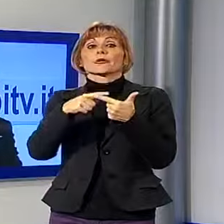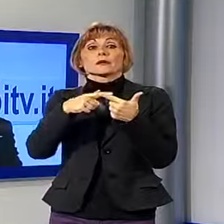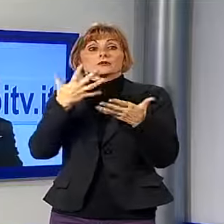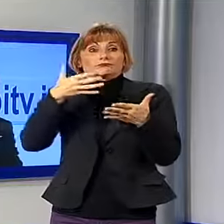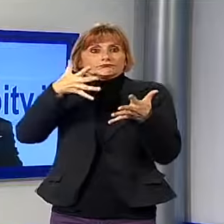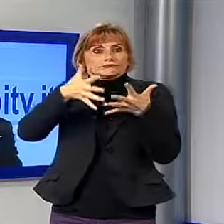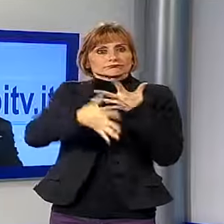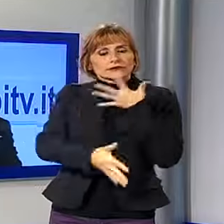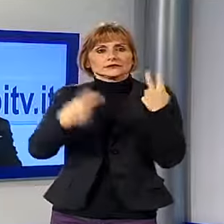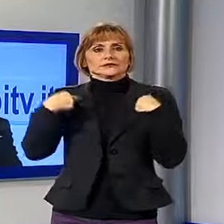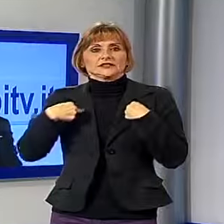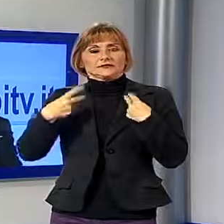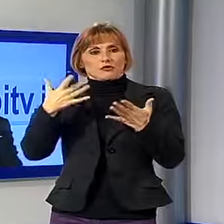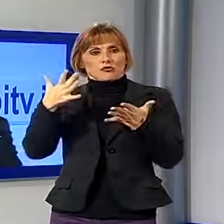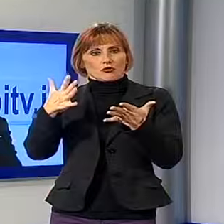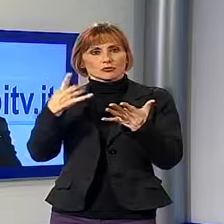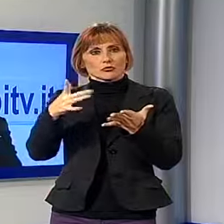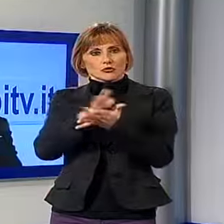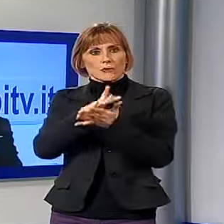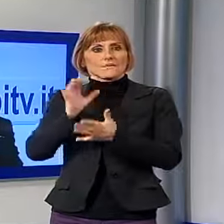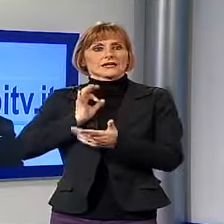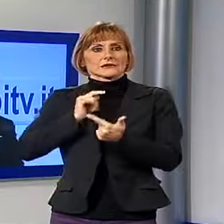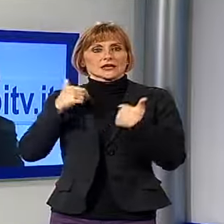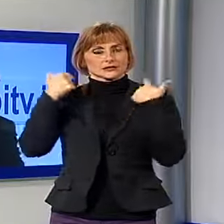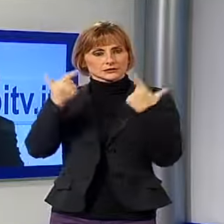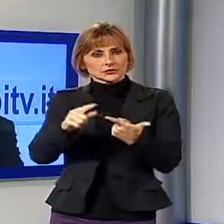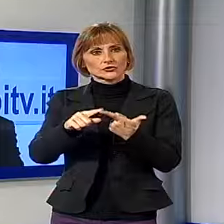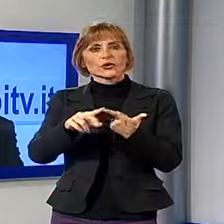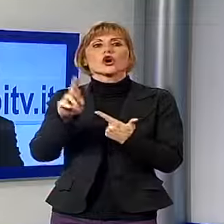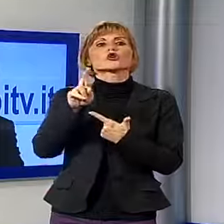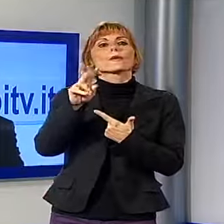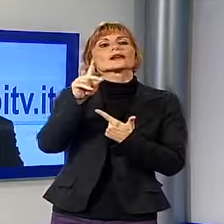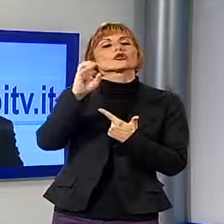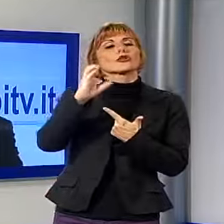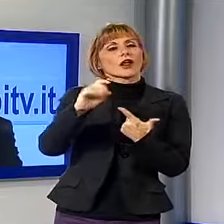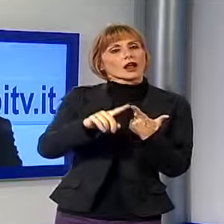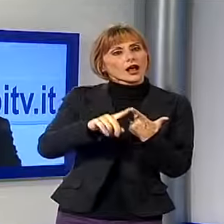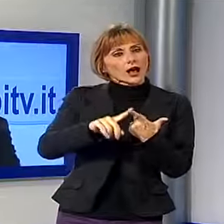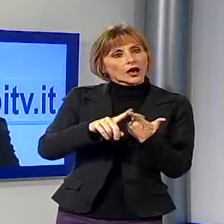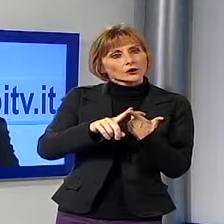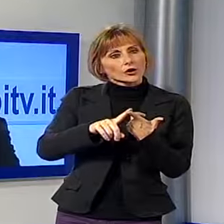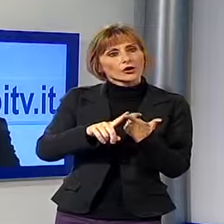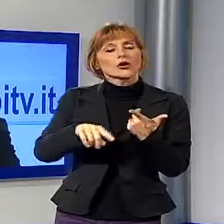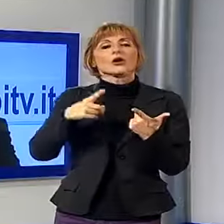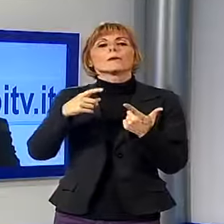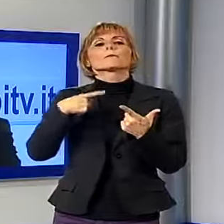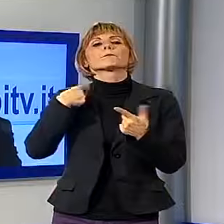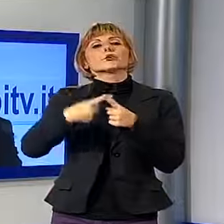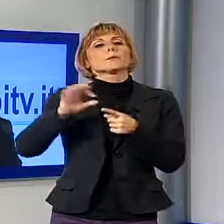manifestazioni, quindi delle premiazioni e ci sarà il Roberto del Carlo Fotolux Contest e il premio Laica, i cui